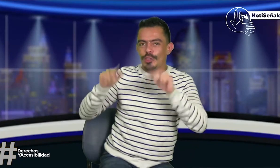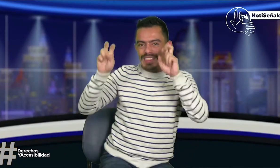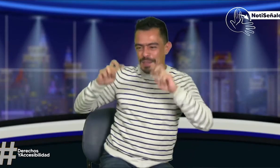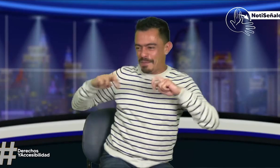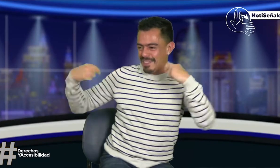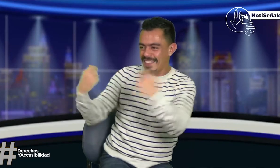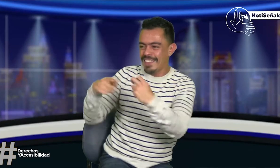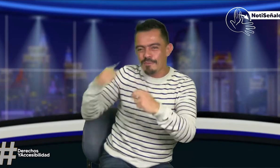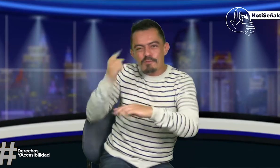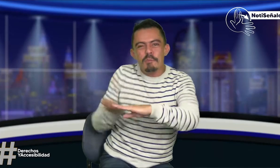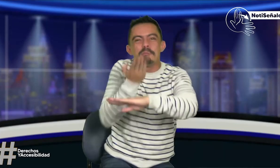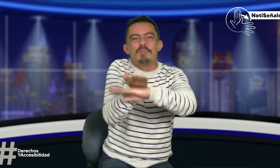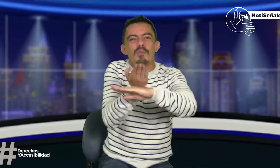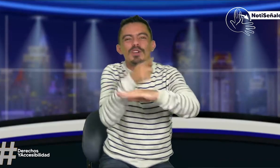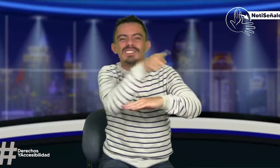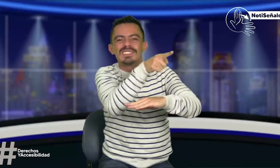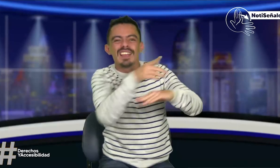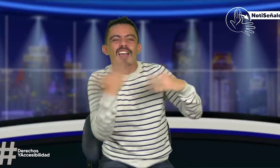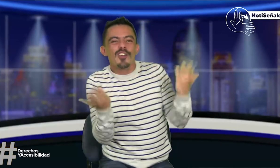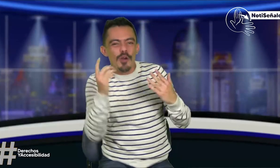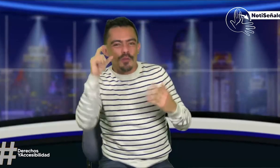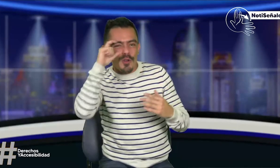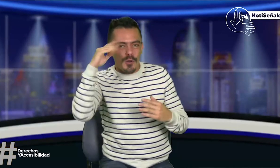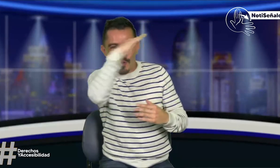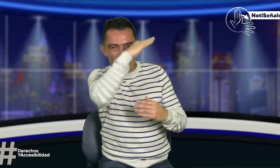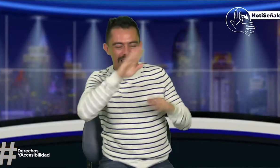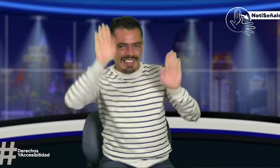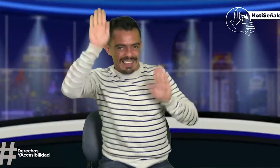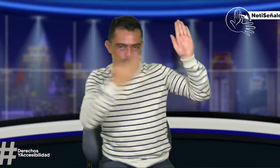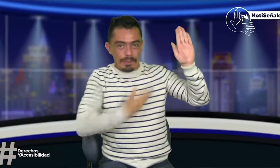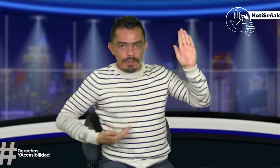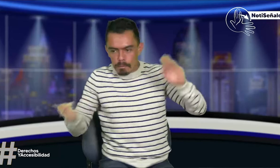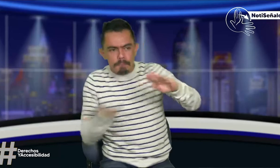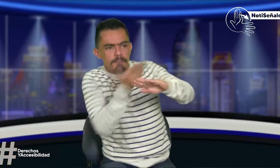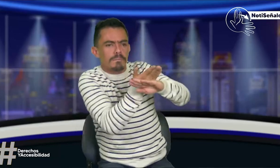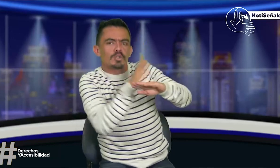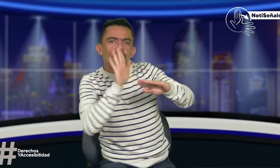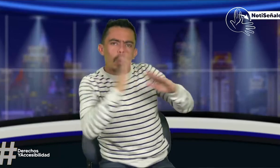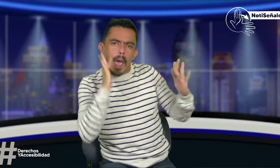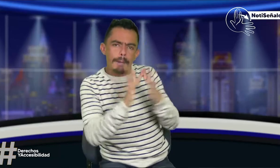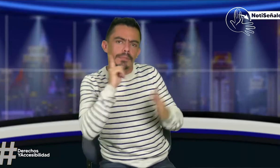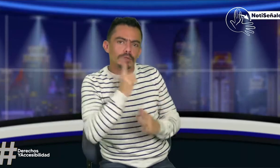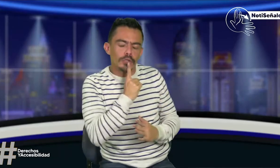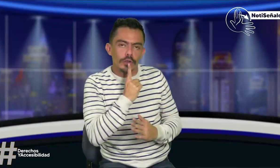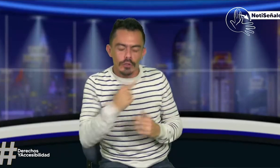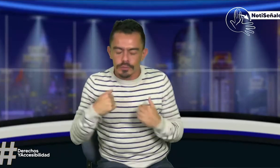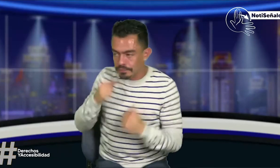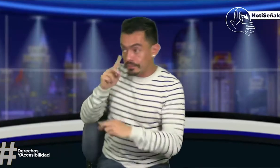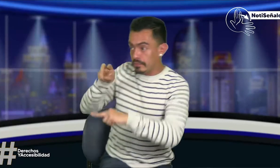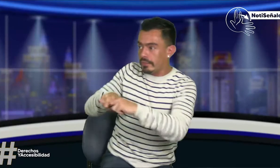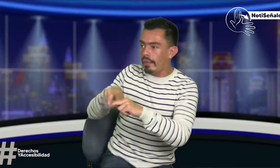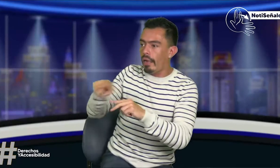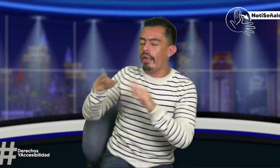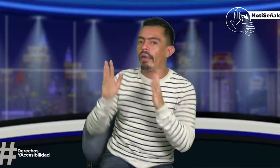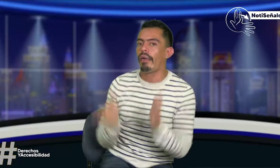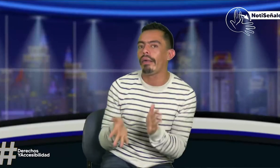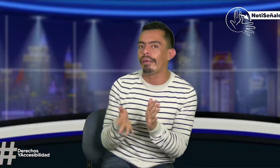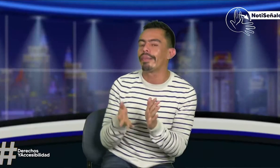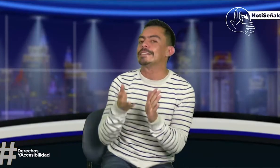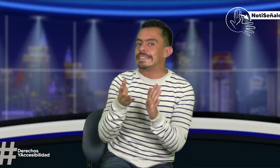cuenta. Me di cuenta, estuvimos nosotros, hicimos unas propuestas. Fue el candidato Petro en el cual nos fuimos a reunir con él y le dimos